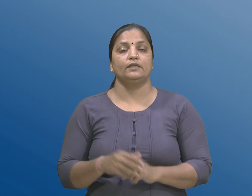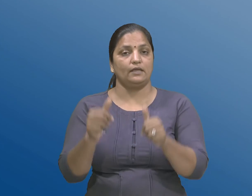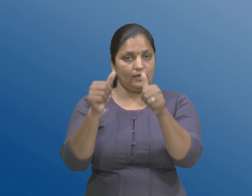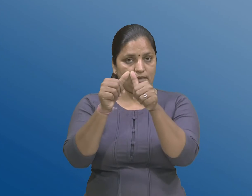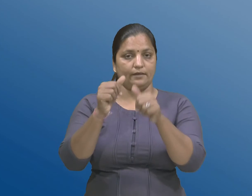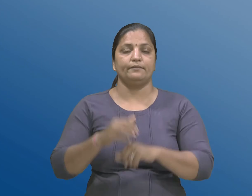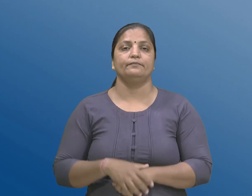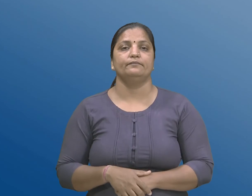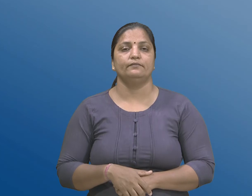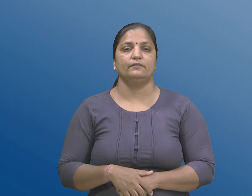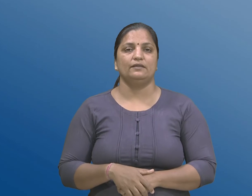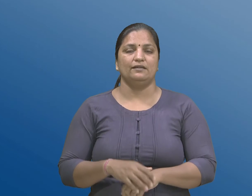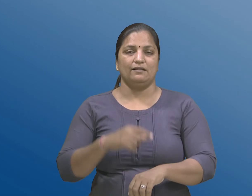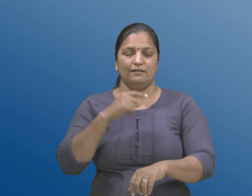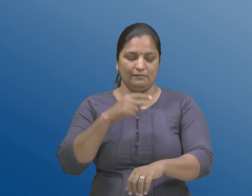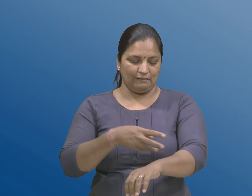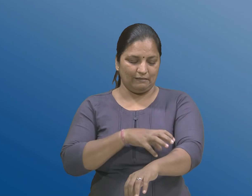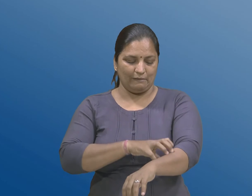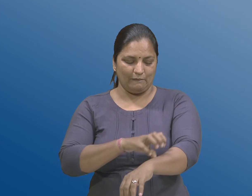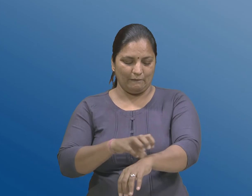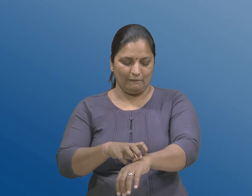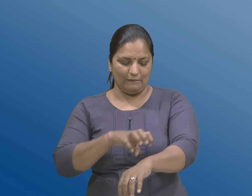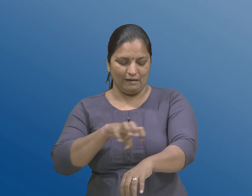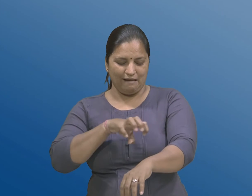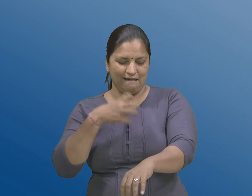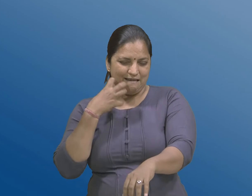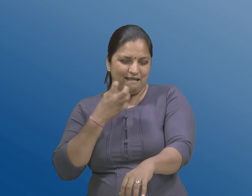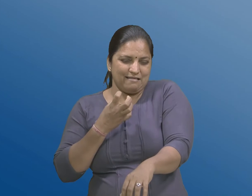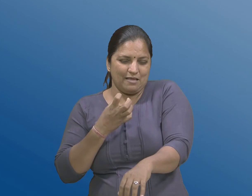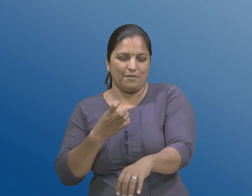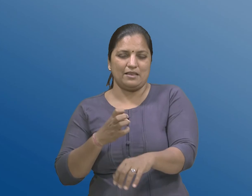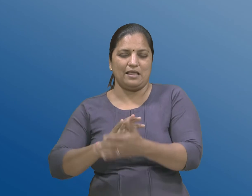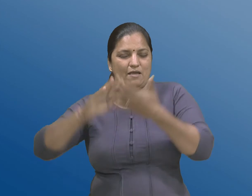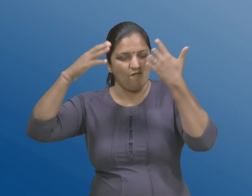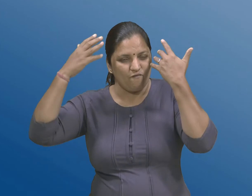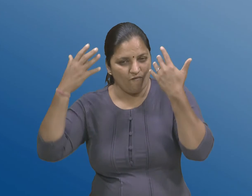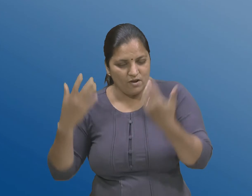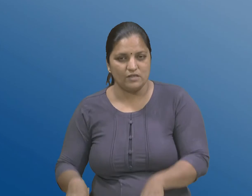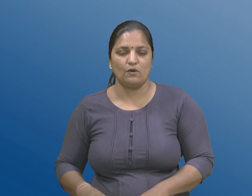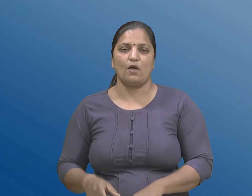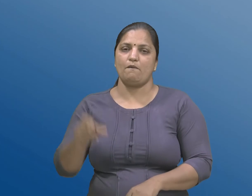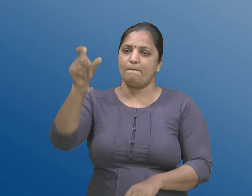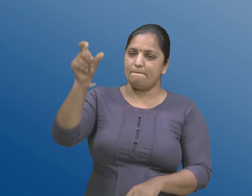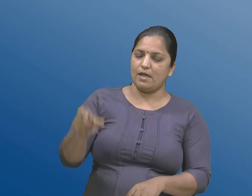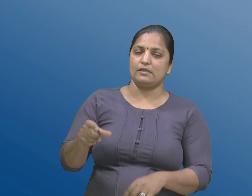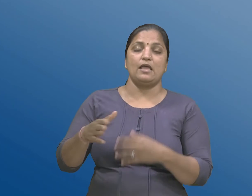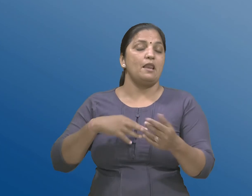रक्तपीत मटी गयो होई एवी व्यक्ति, एटले के एवी व्यक्ति, जैने